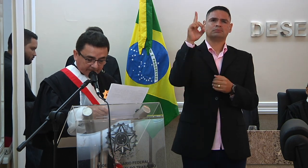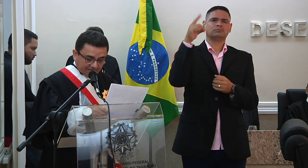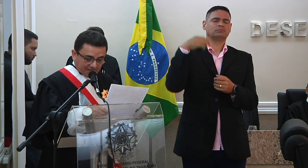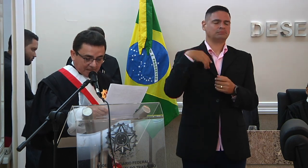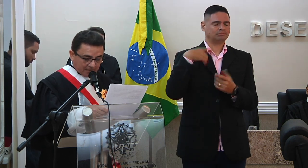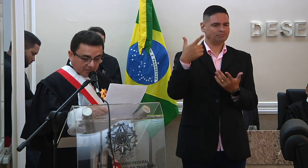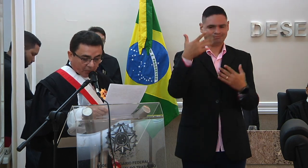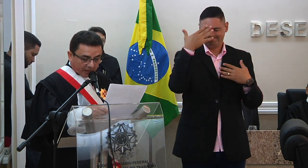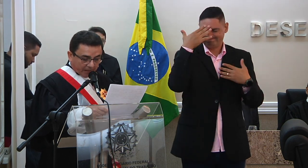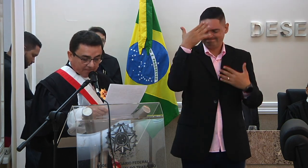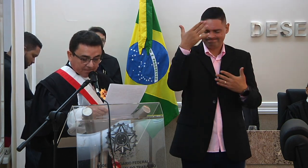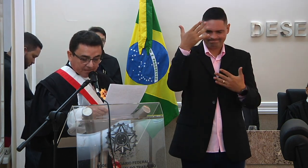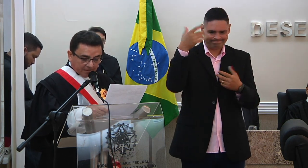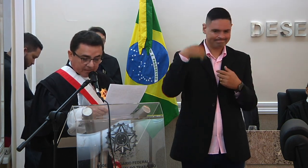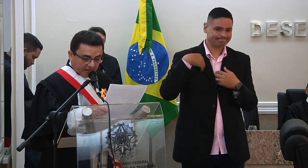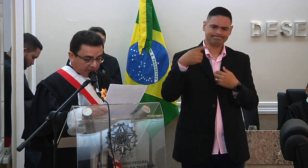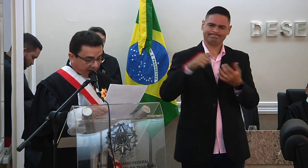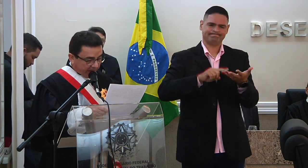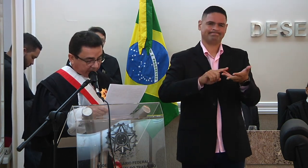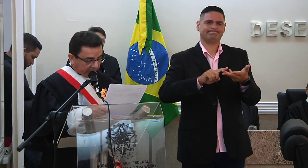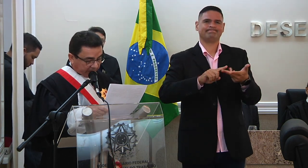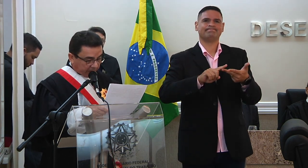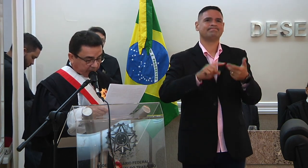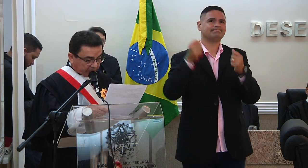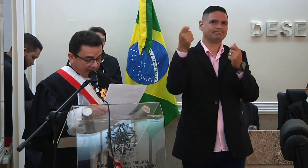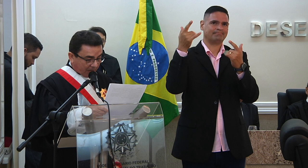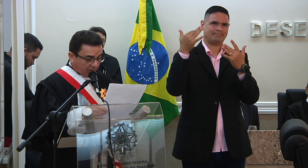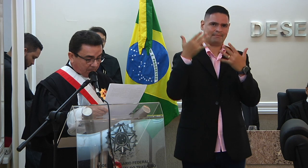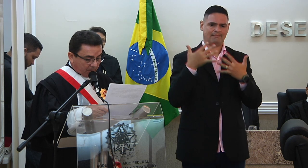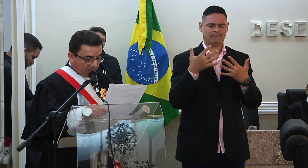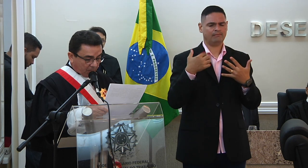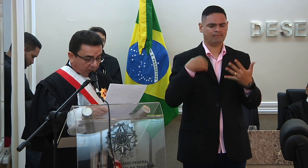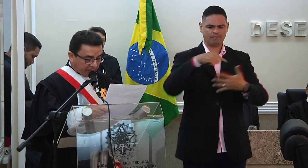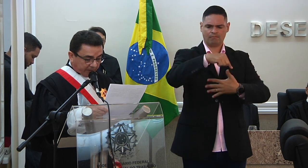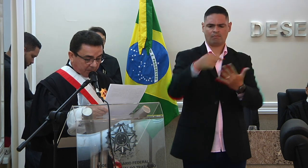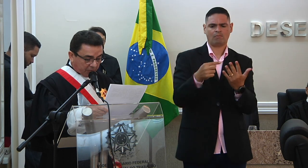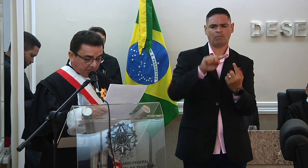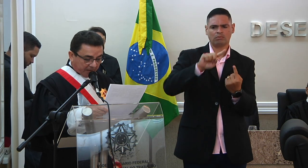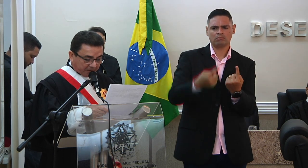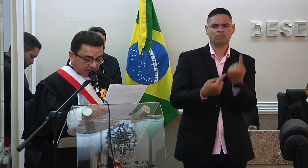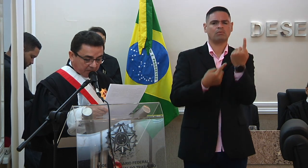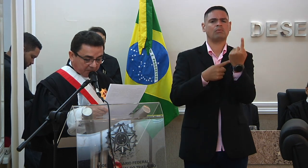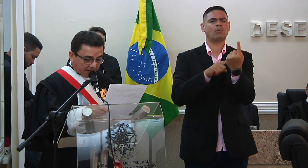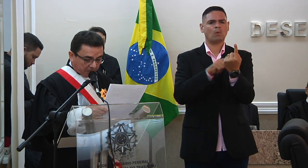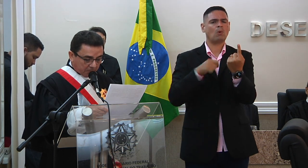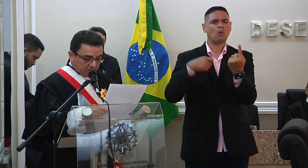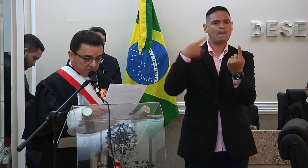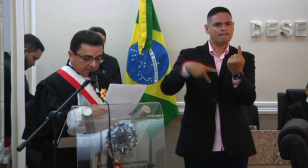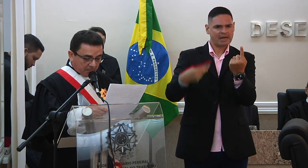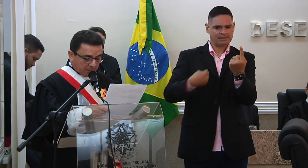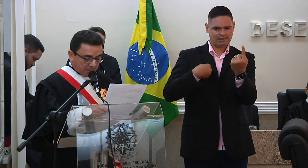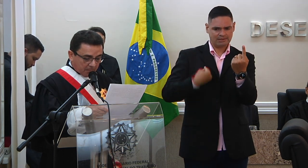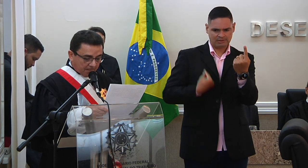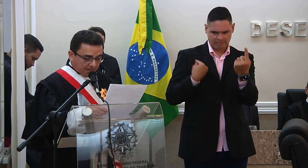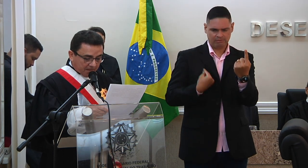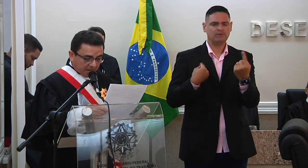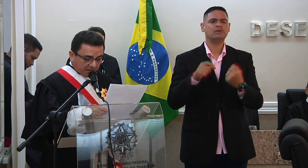amigos porém dentre estas eu destaco o que chamo de presente divino